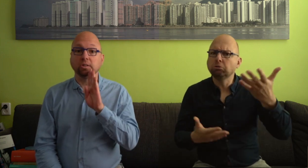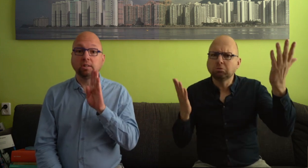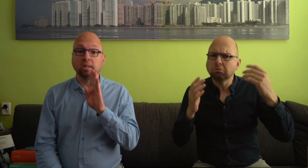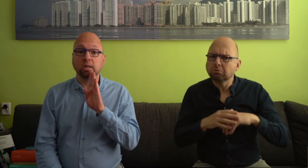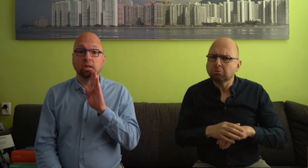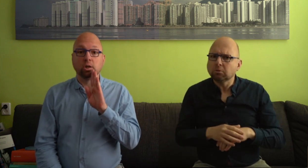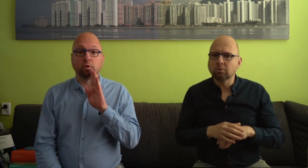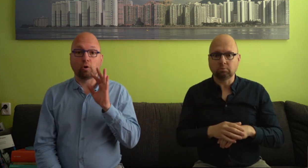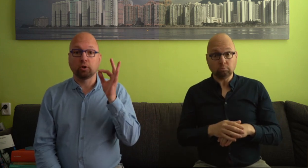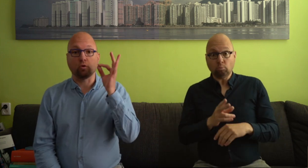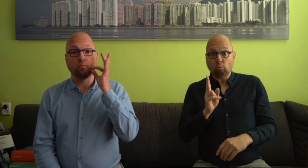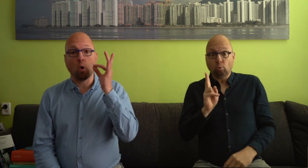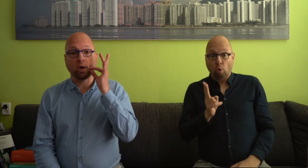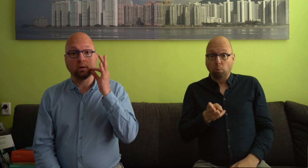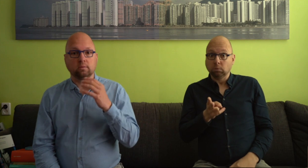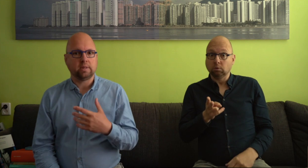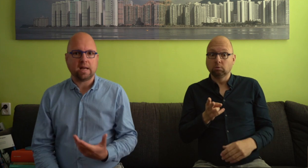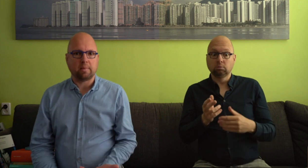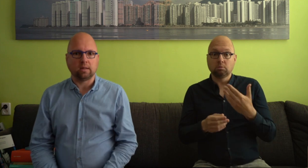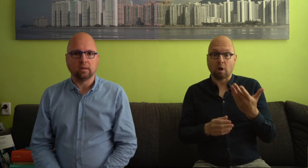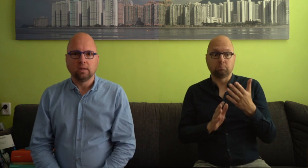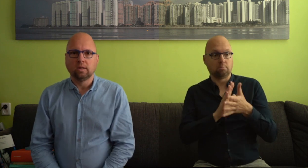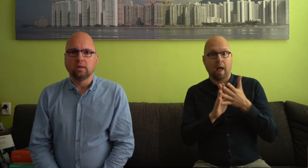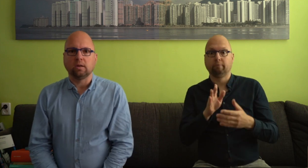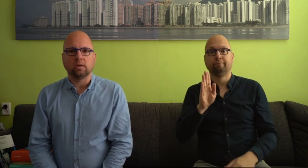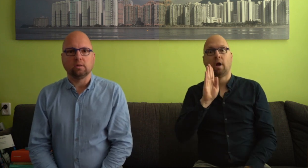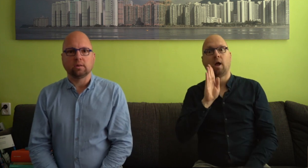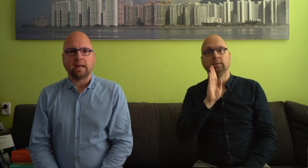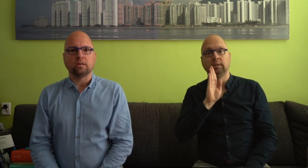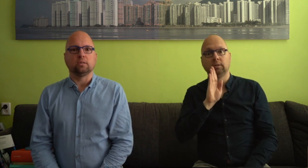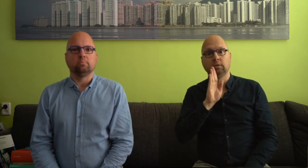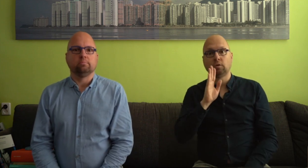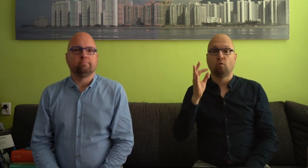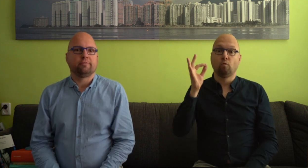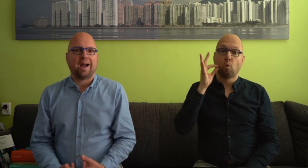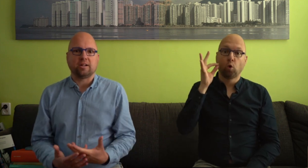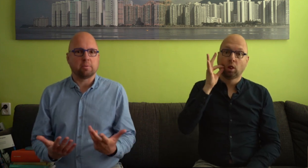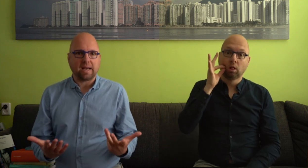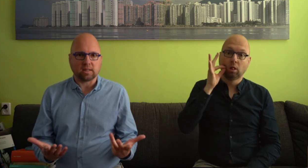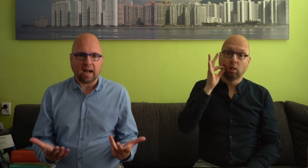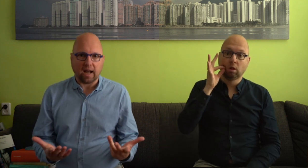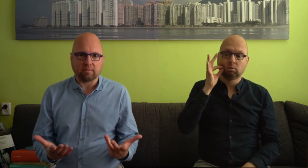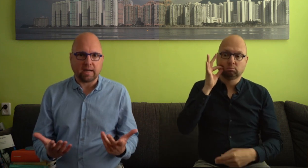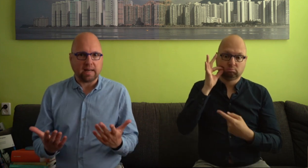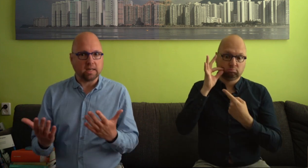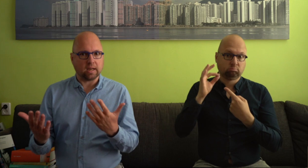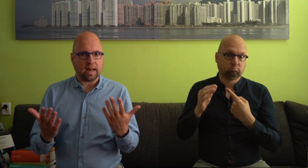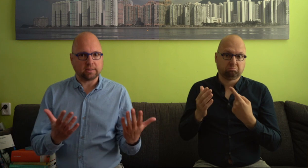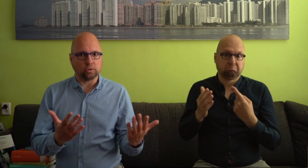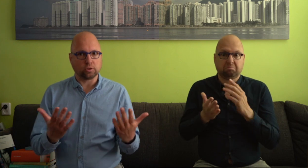vakantie bijvoorbeeld of wonen die helemaal geen enkel verhaaltje bij zich dragen, waar geen enkele relatie